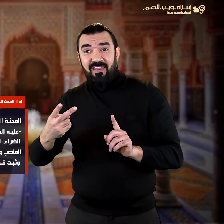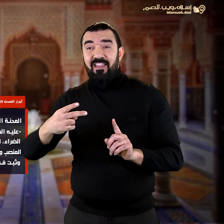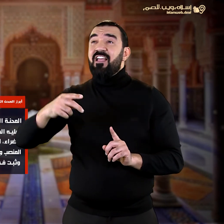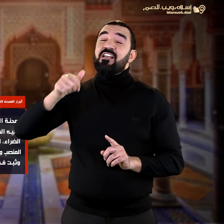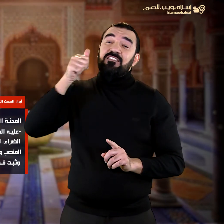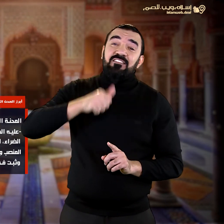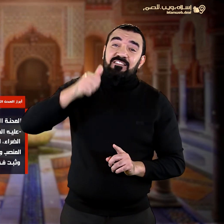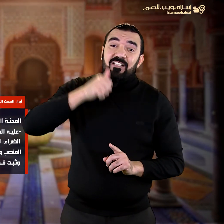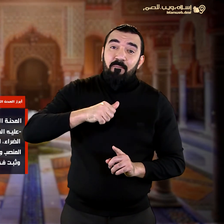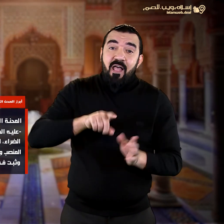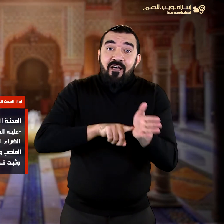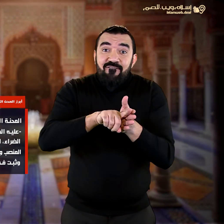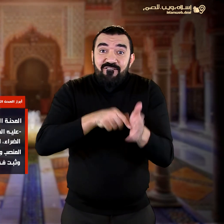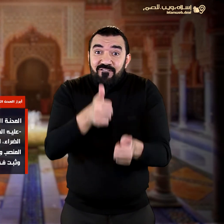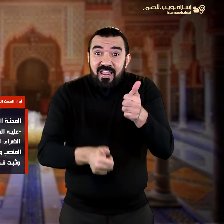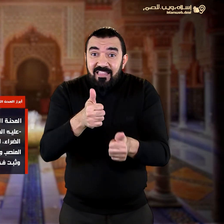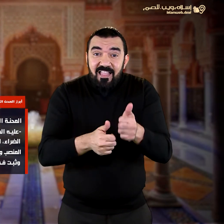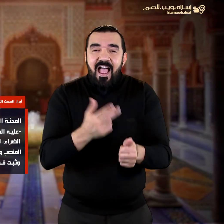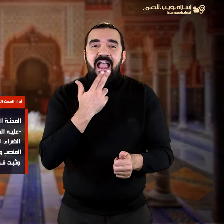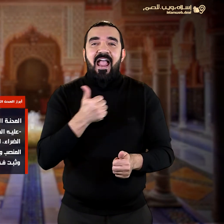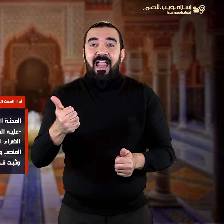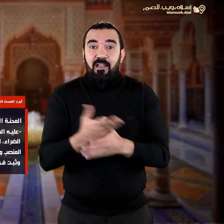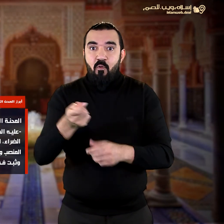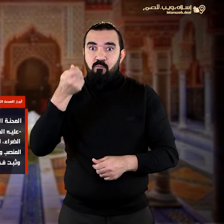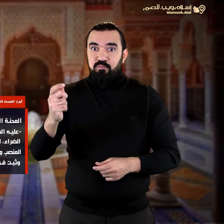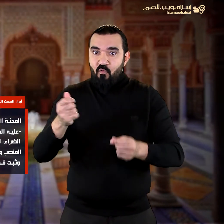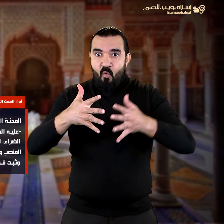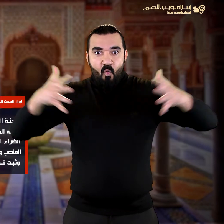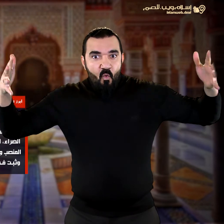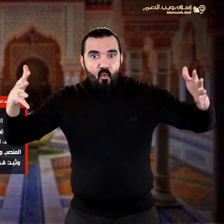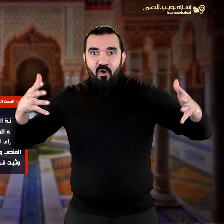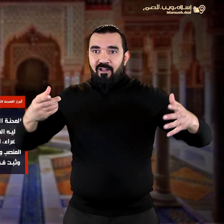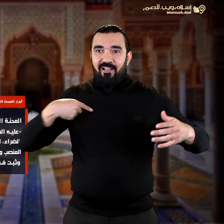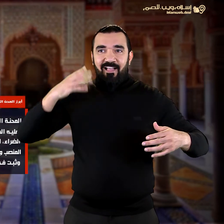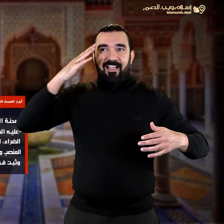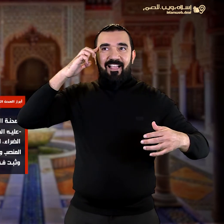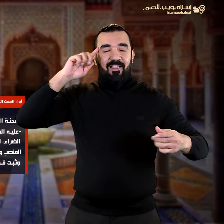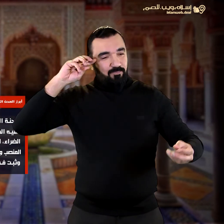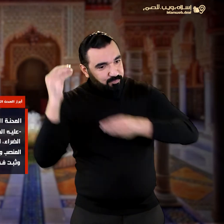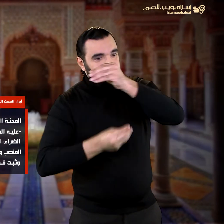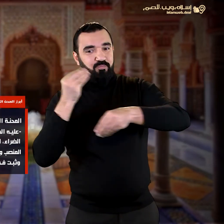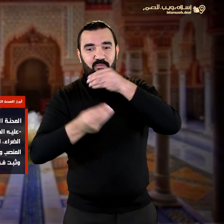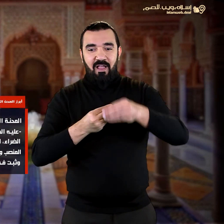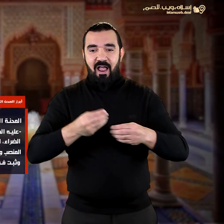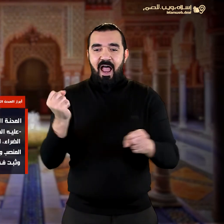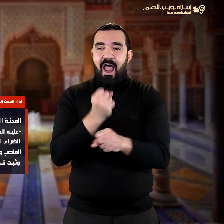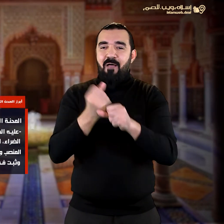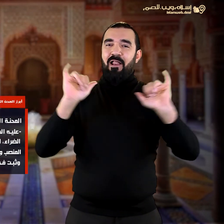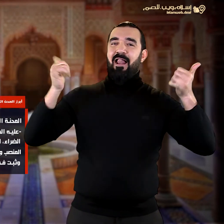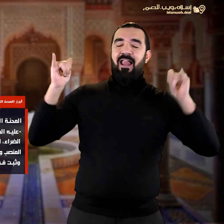لا يصبر على فتنة المال وعلى المنصب والجاه وقد نوع الله على يوسف